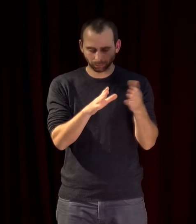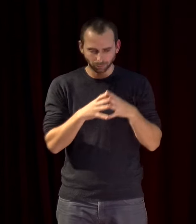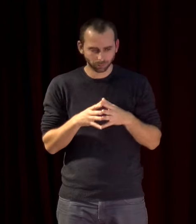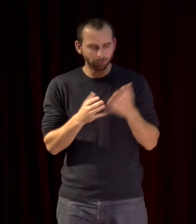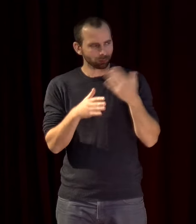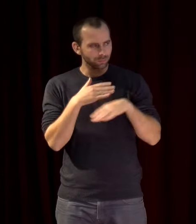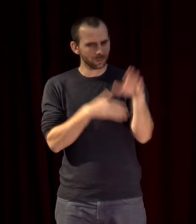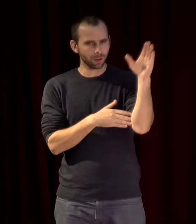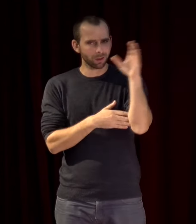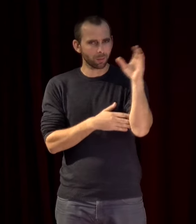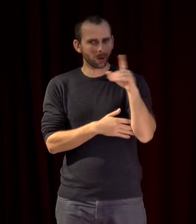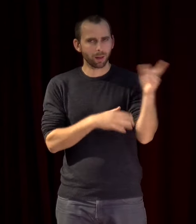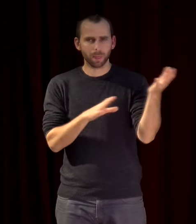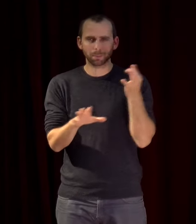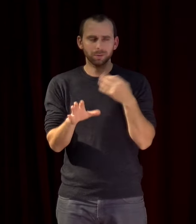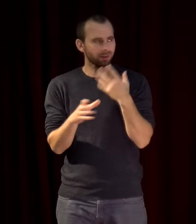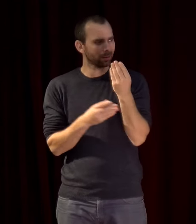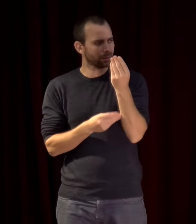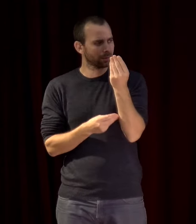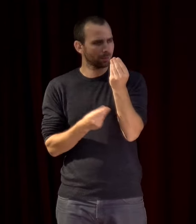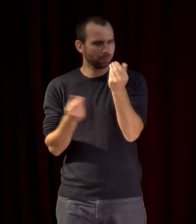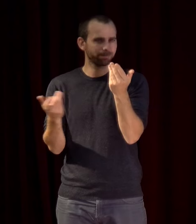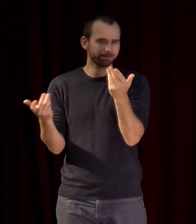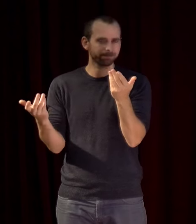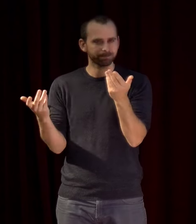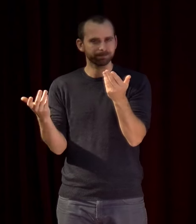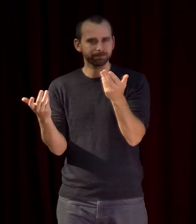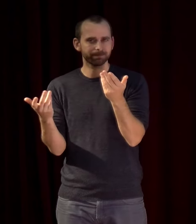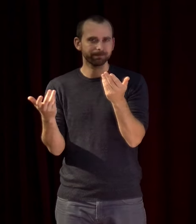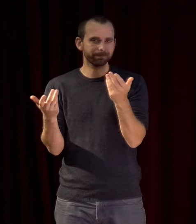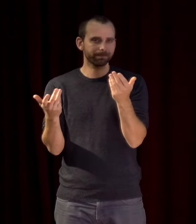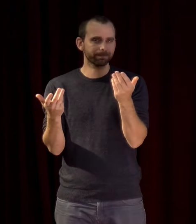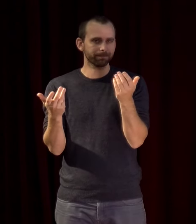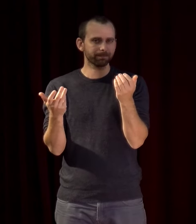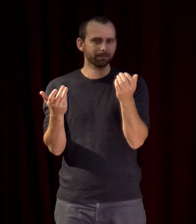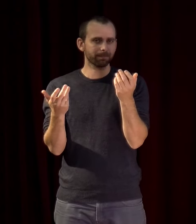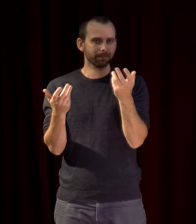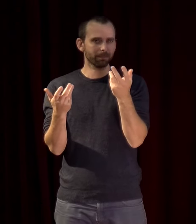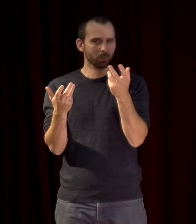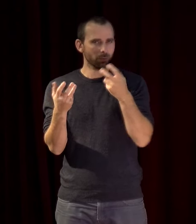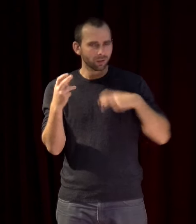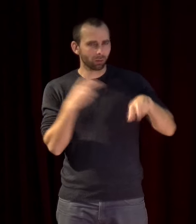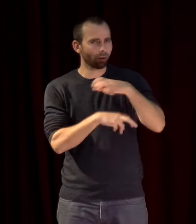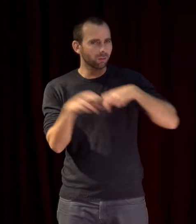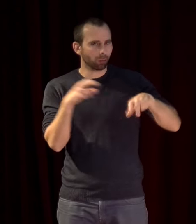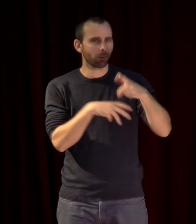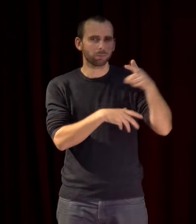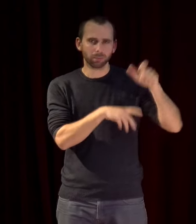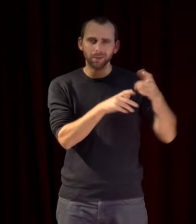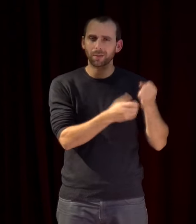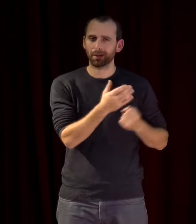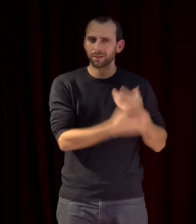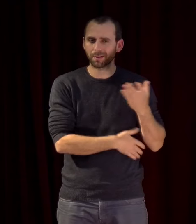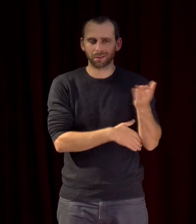sentais une dégradation constante des possibilités aussi bien de circulation de mobilité des artistes mais aussi